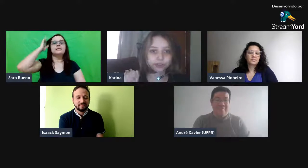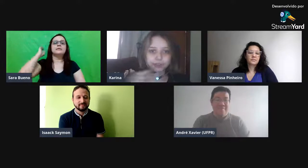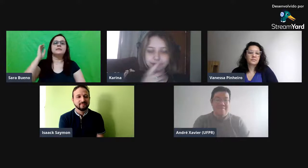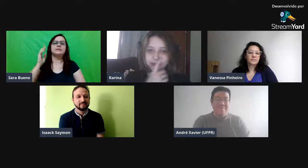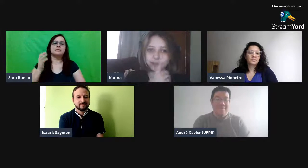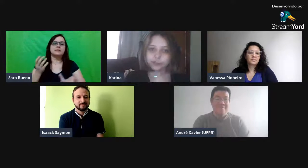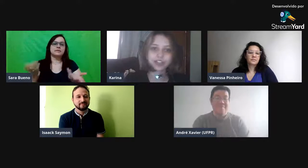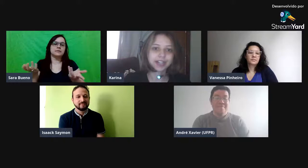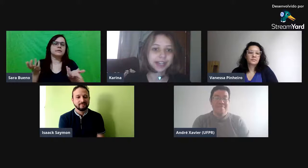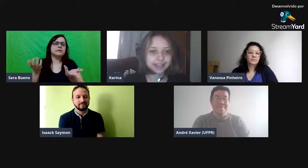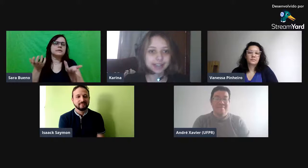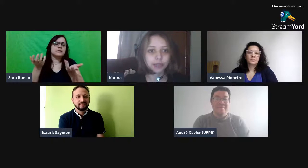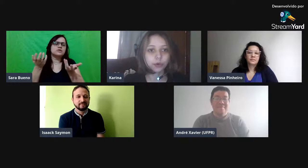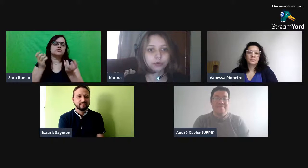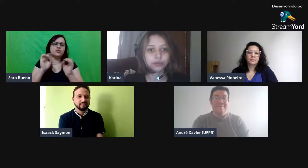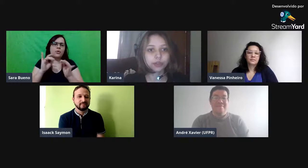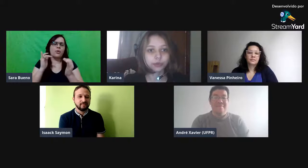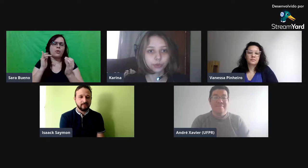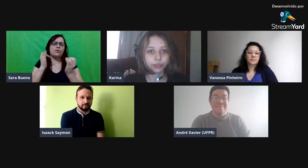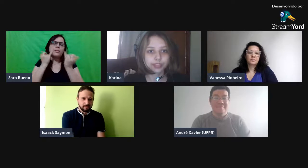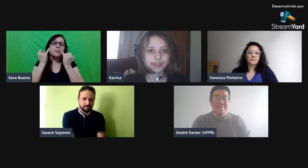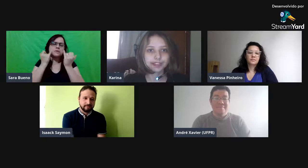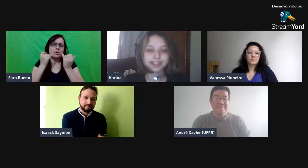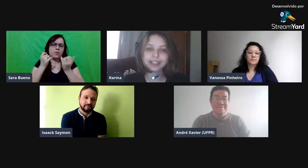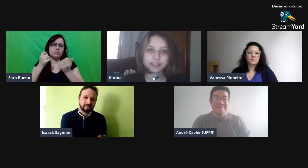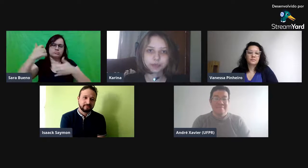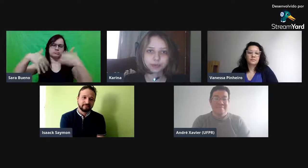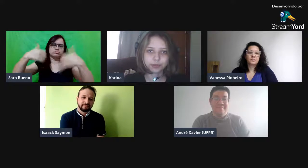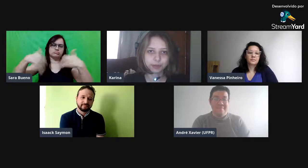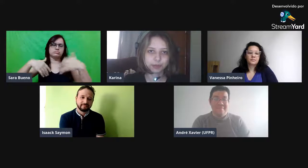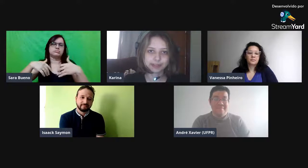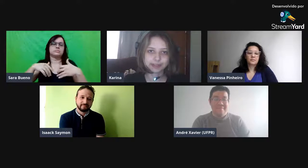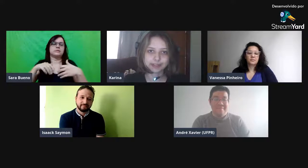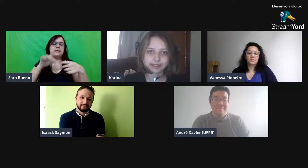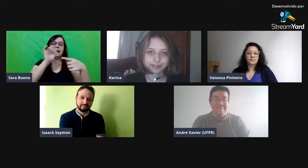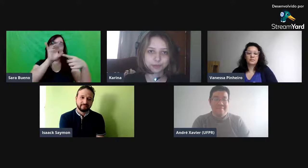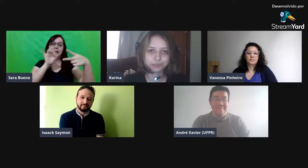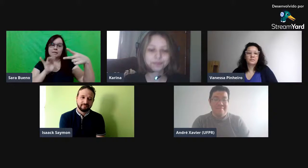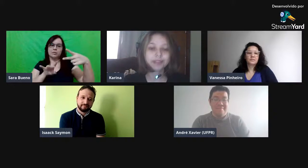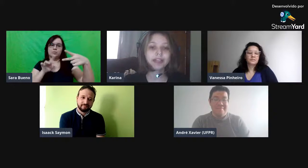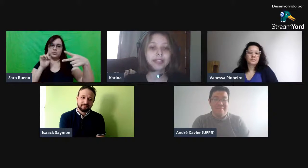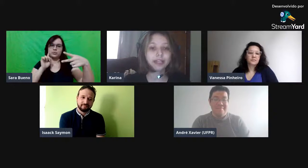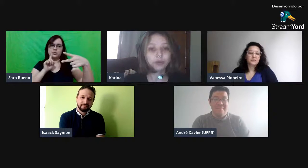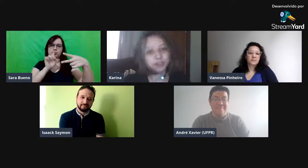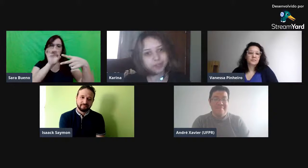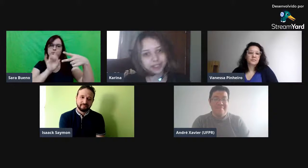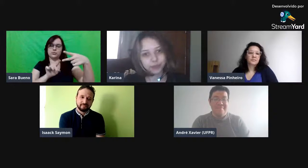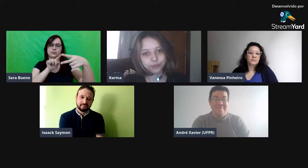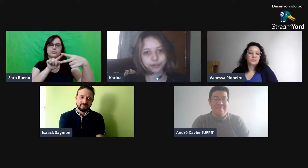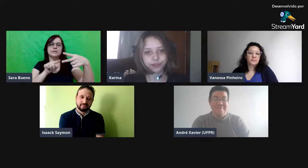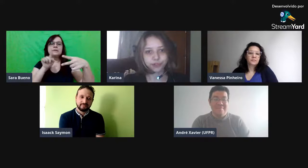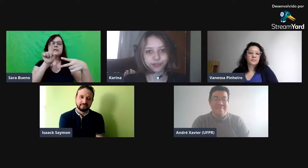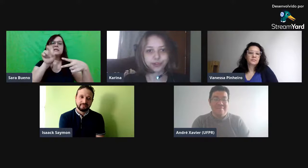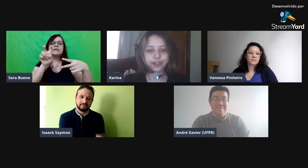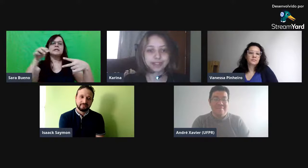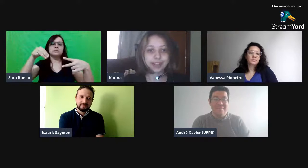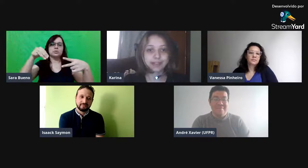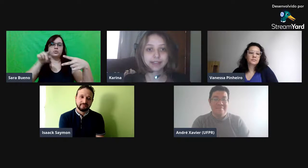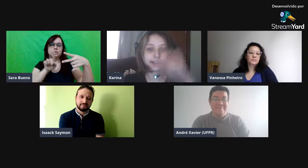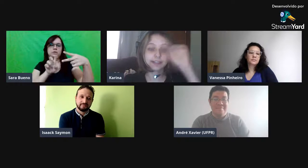informações gerais. Cada um dos autores vai ter 15 minutos para apresentação e o debatedor, o professor doutor André, vai